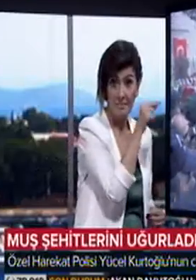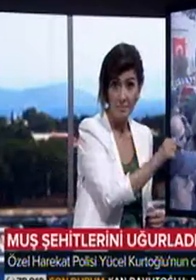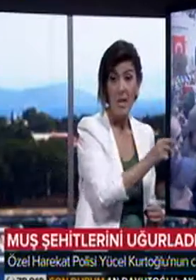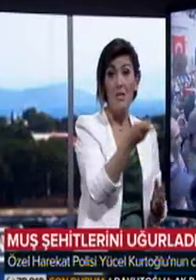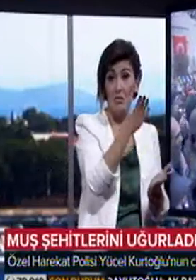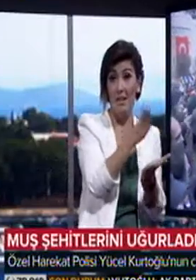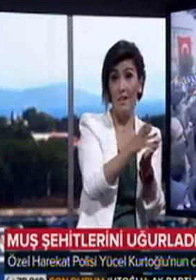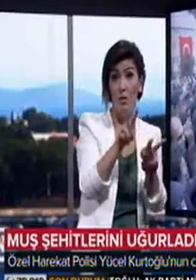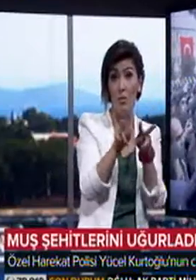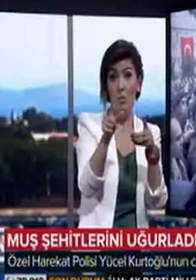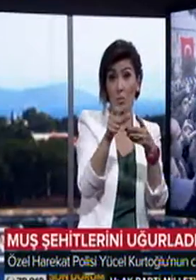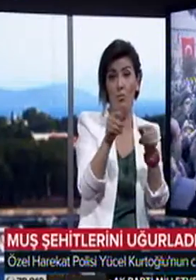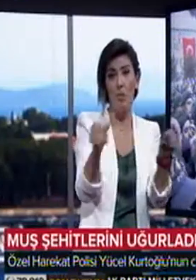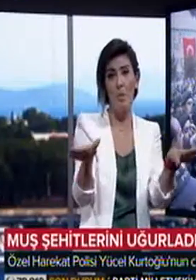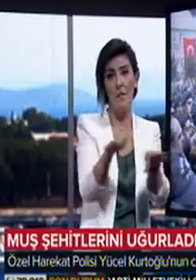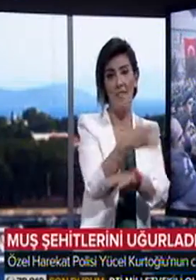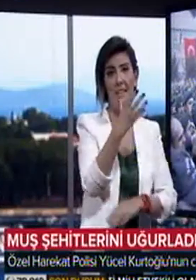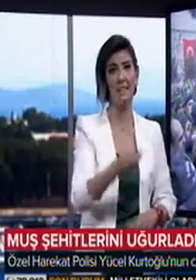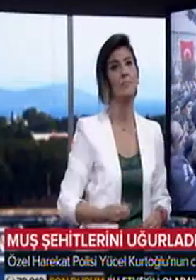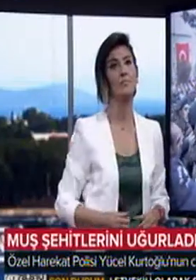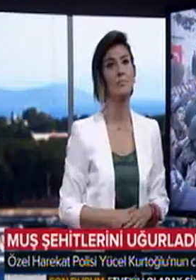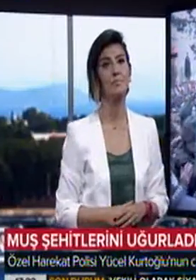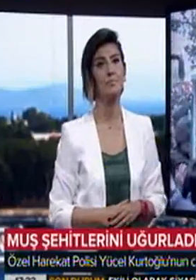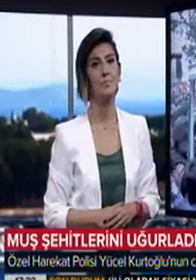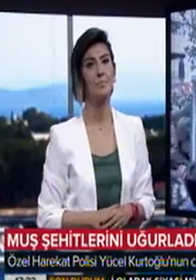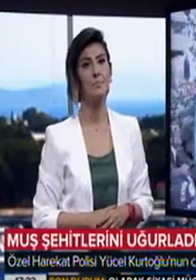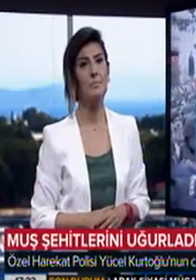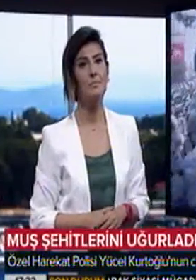Kurdoğlu'nun cenazesi de Muş'ta toprağa verildi.